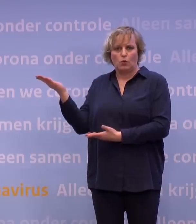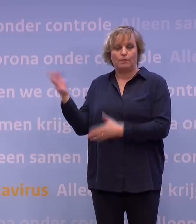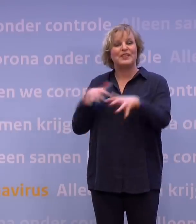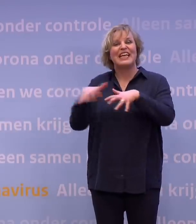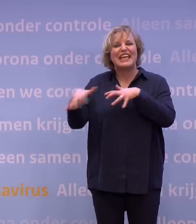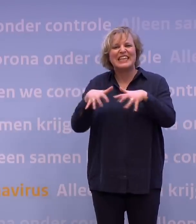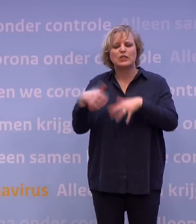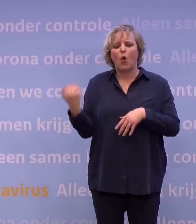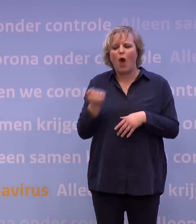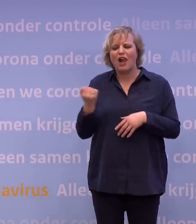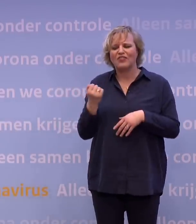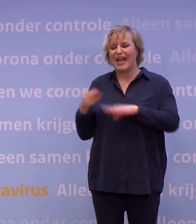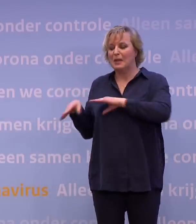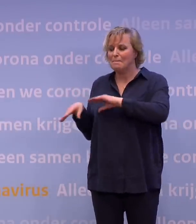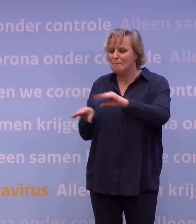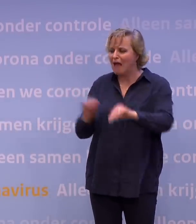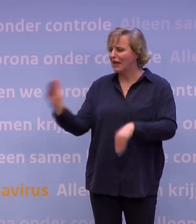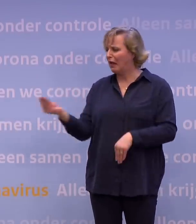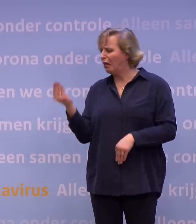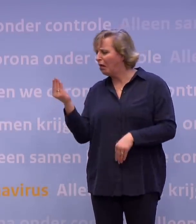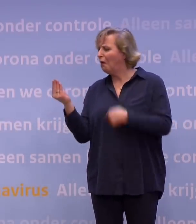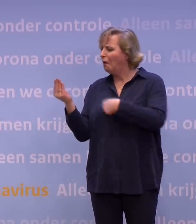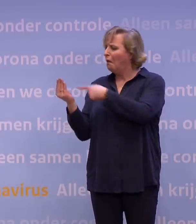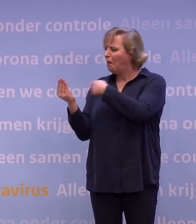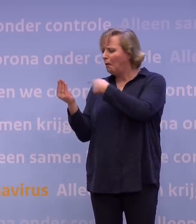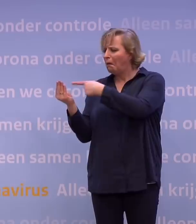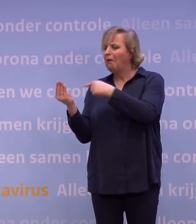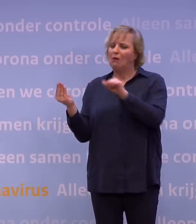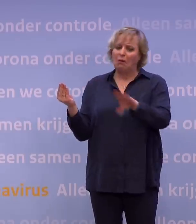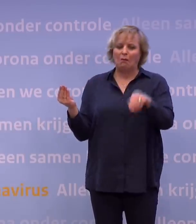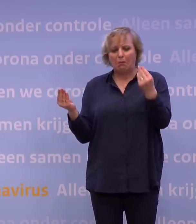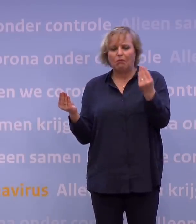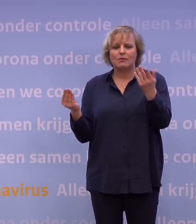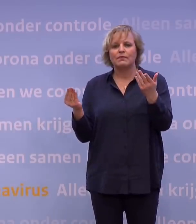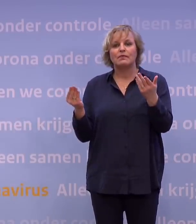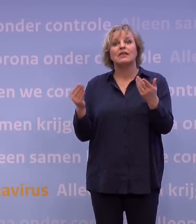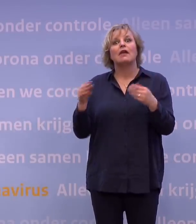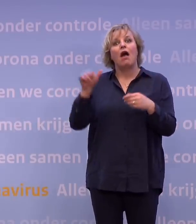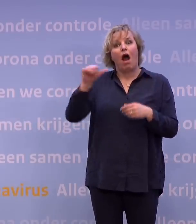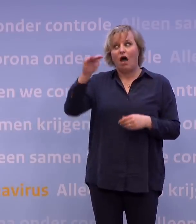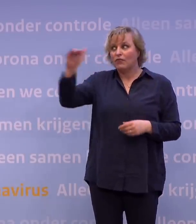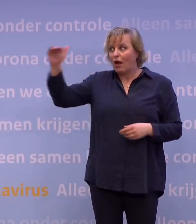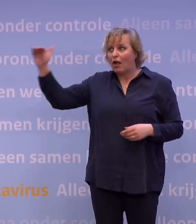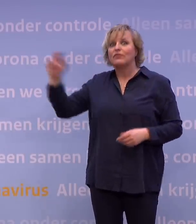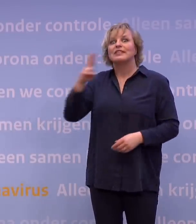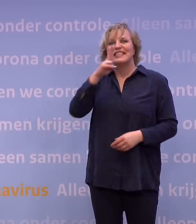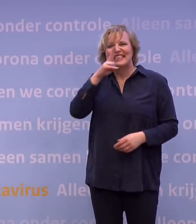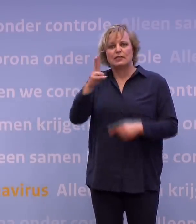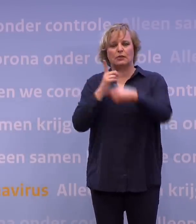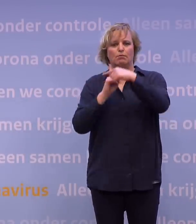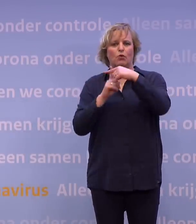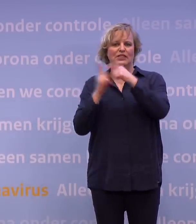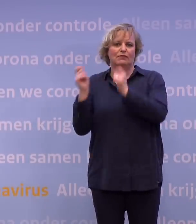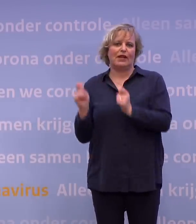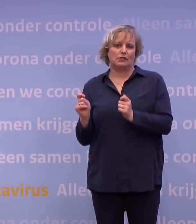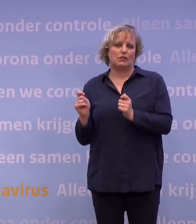is natuurlijk altijd dat je elke maatregel apart gaat zitten bekijken. Maar in alle Europese landen waar zo'n avondklok is, daar zie je de positieve resultaten, daar hebben ze allemaal goed